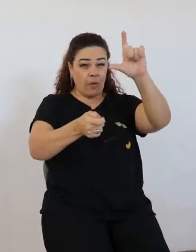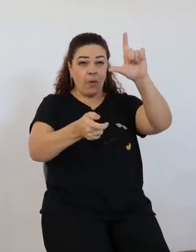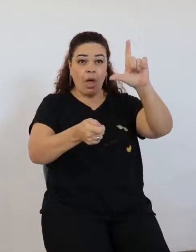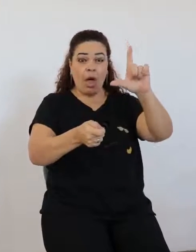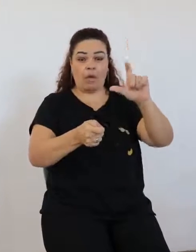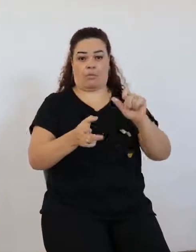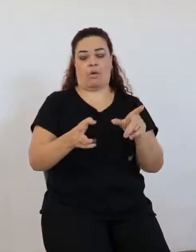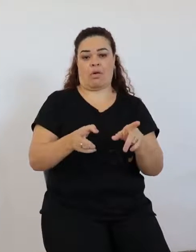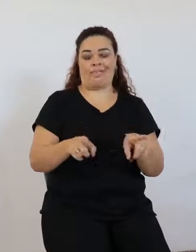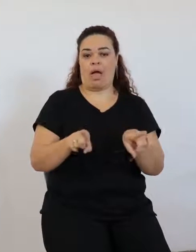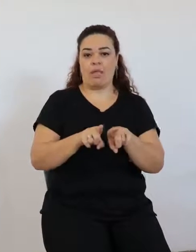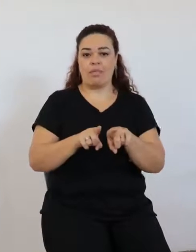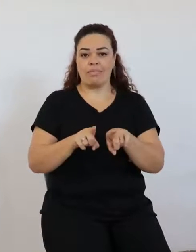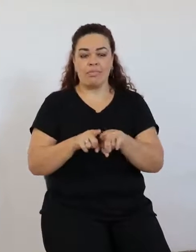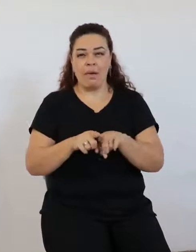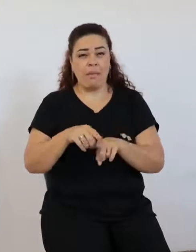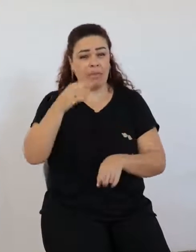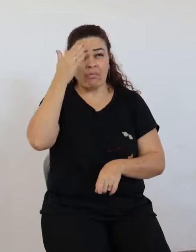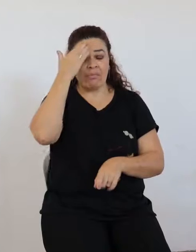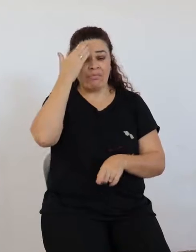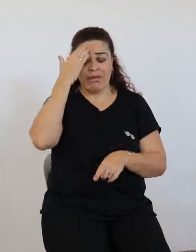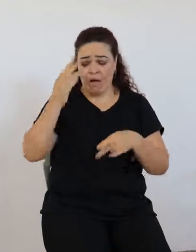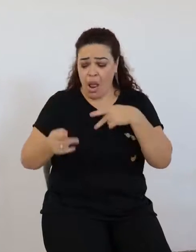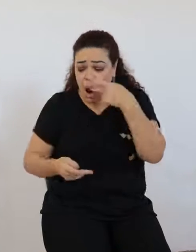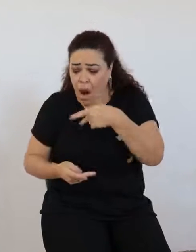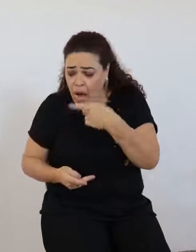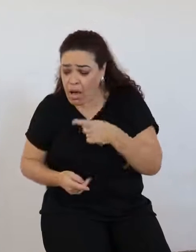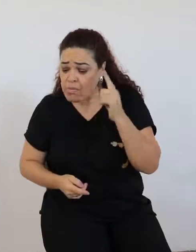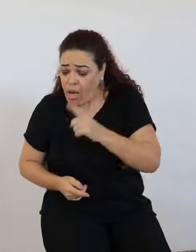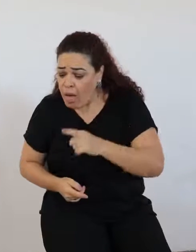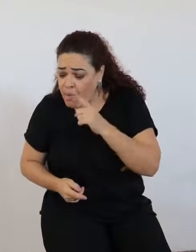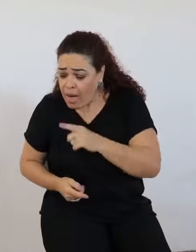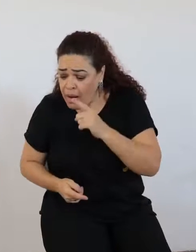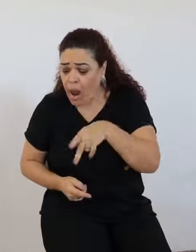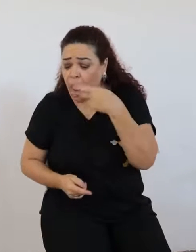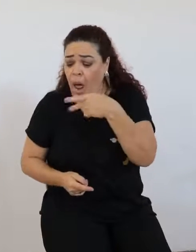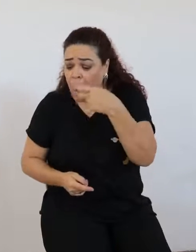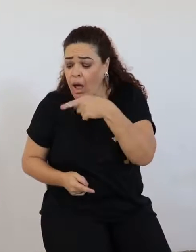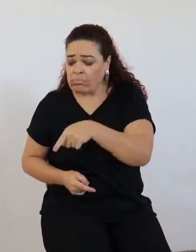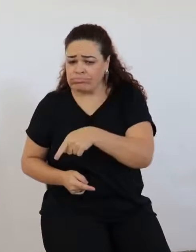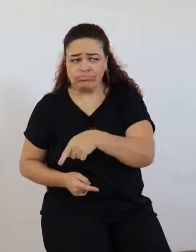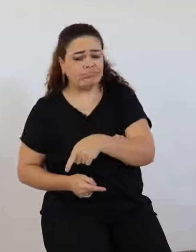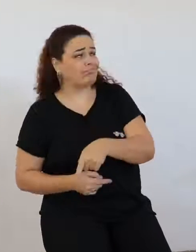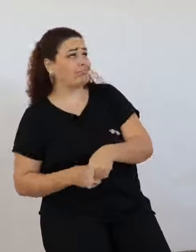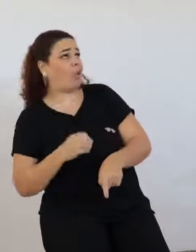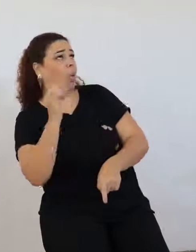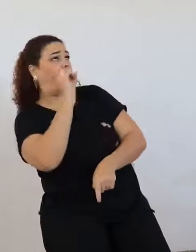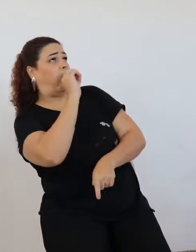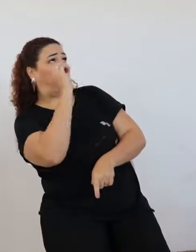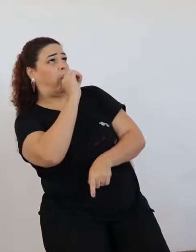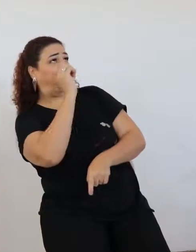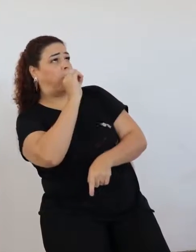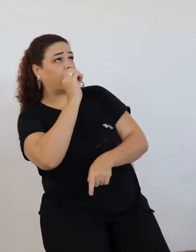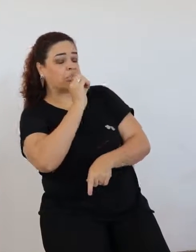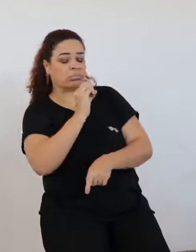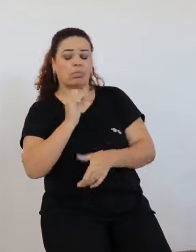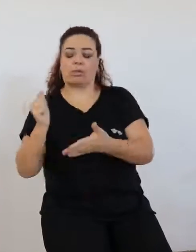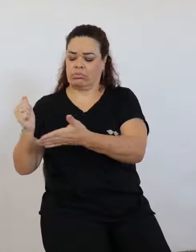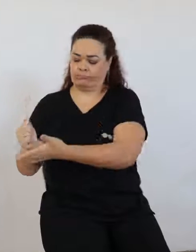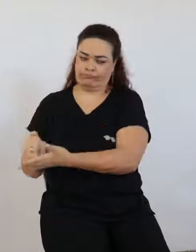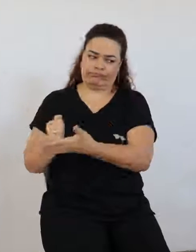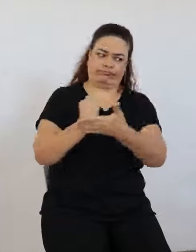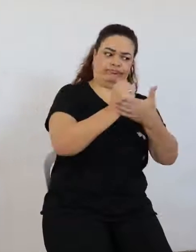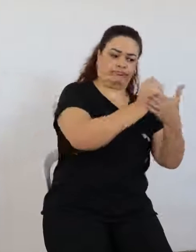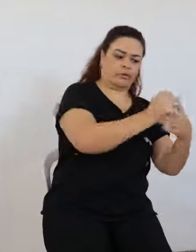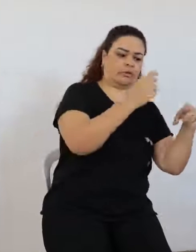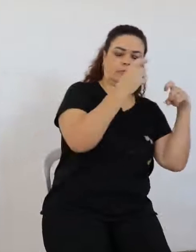ordem para ela e ela não entende, você tem que repetir de novo, a gente tem que passar com o pediatra e pedir